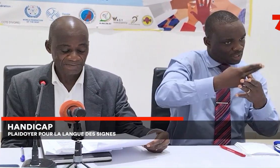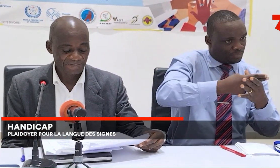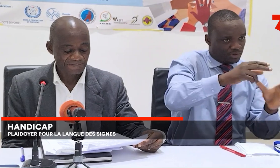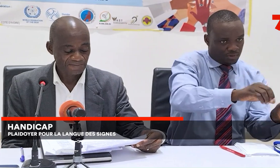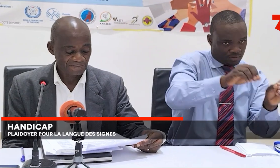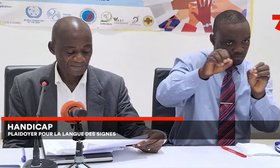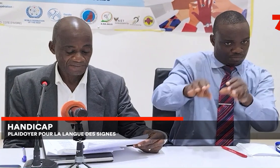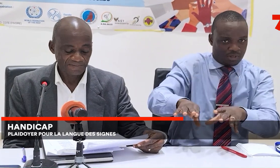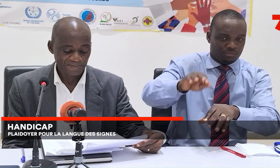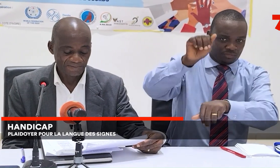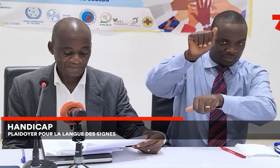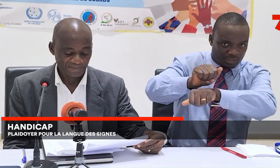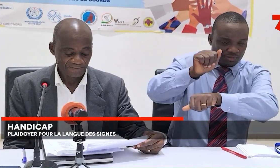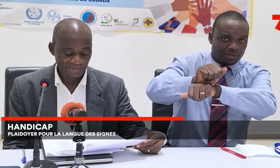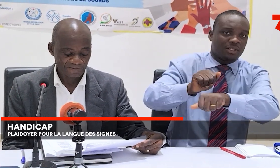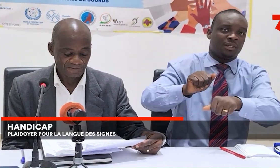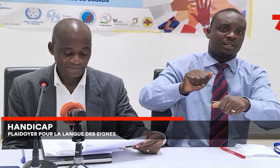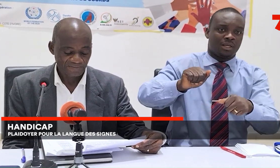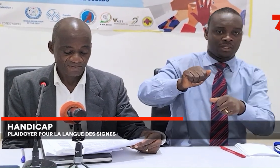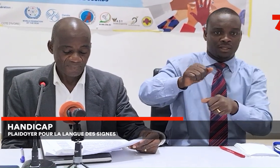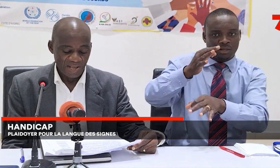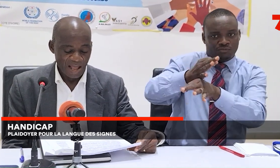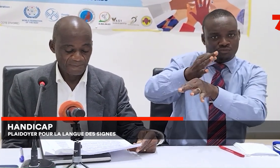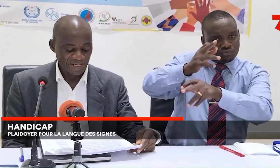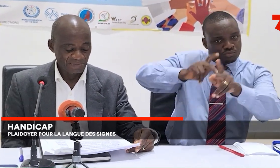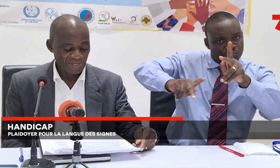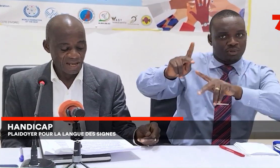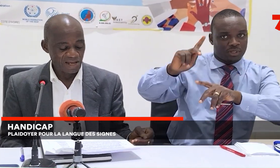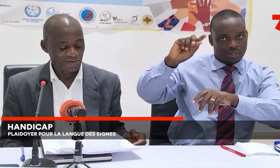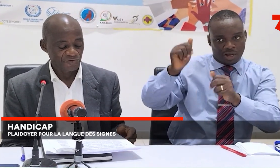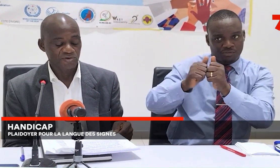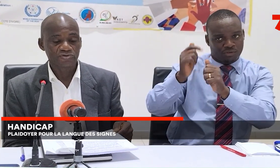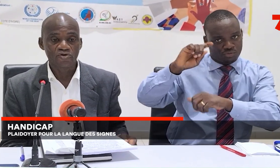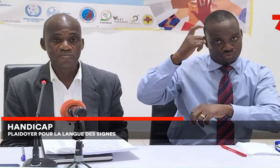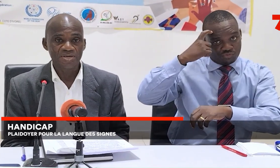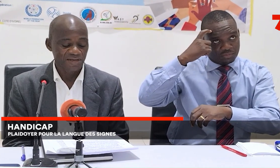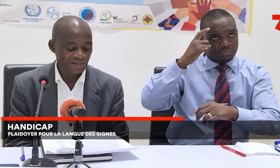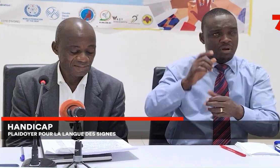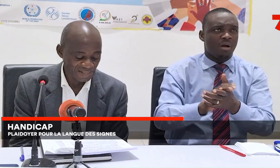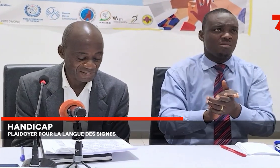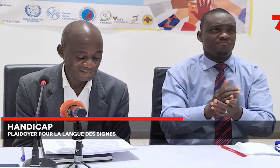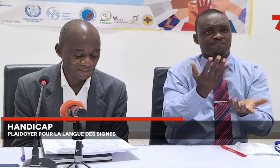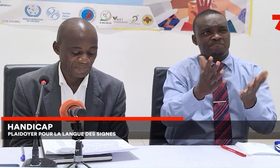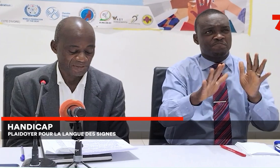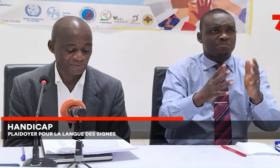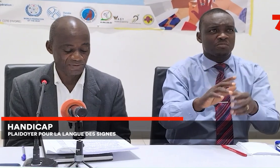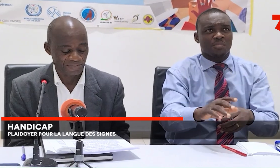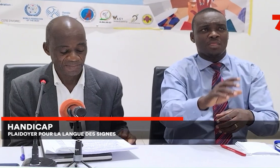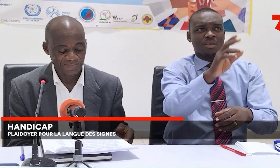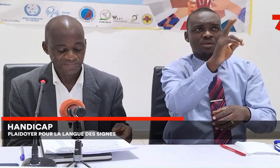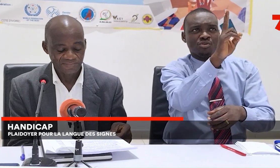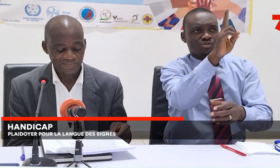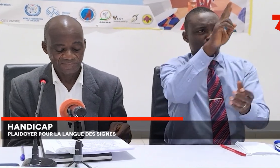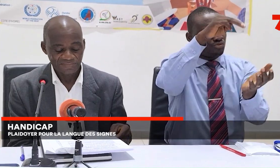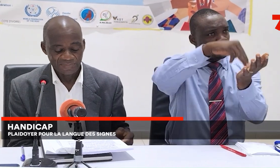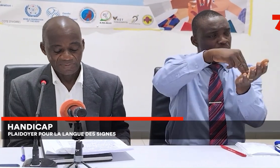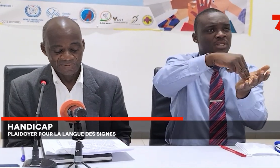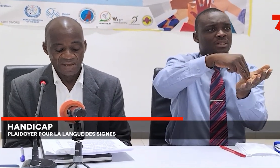a permis à environ 2 107 personnes d